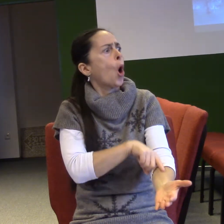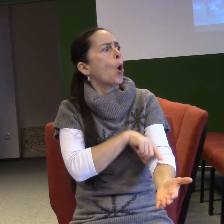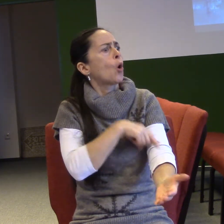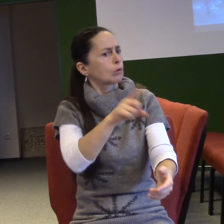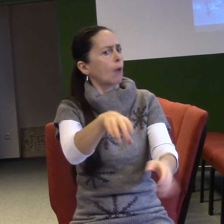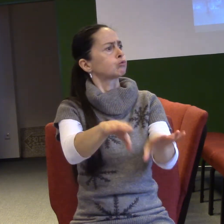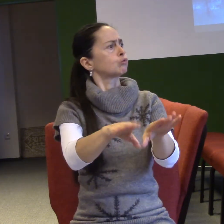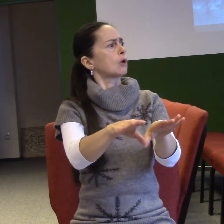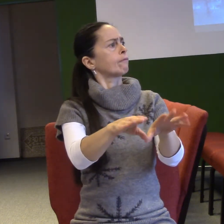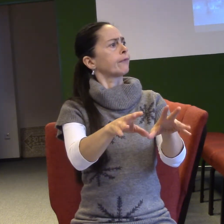Nebudeme to dozabírat.